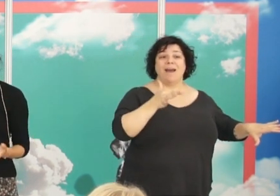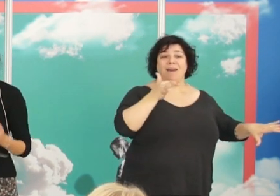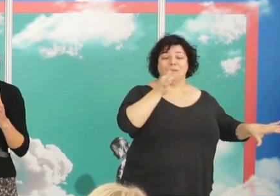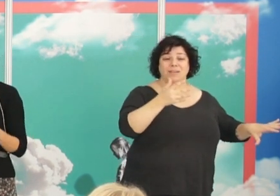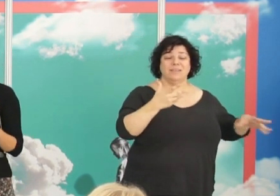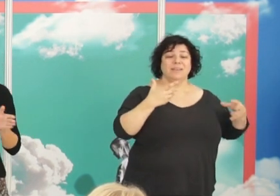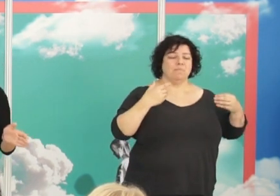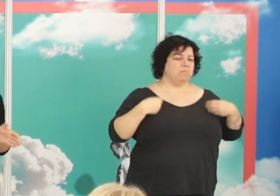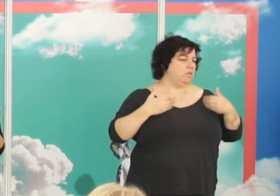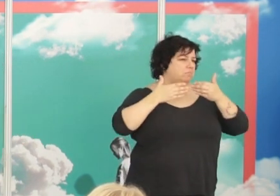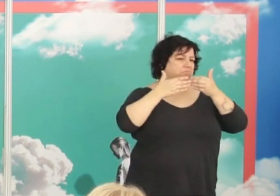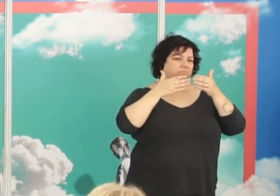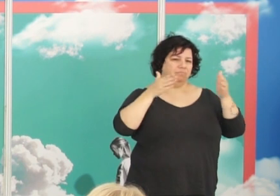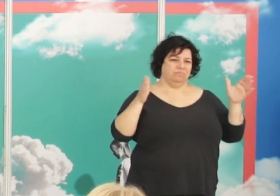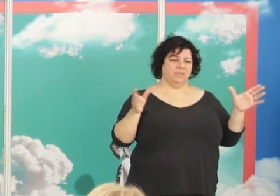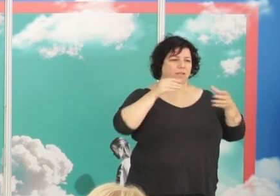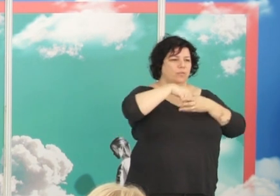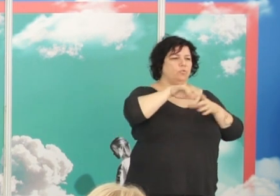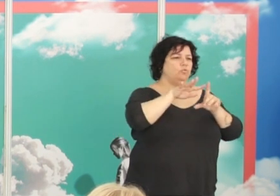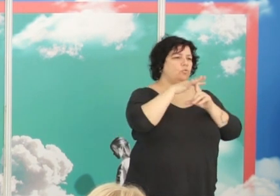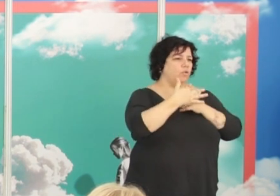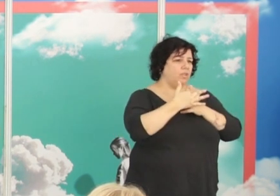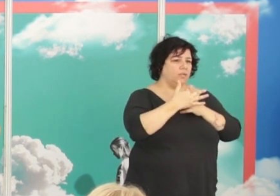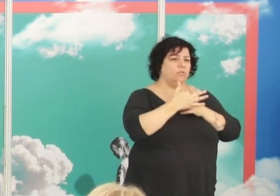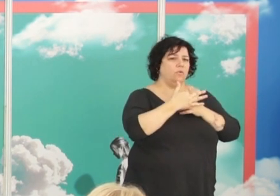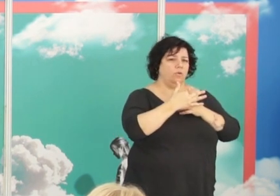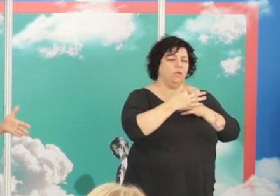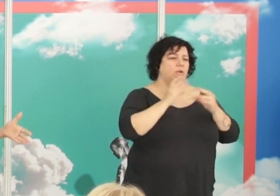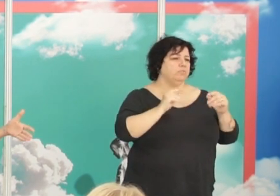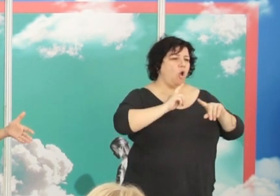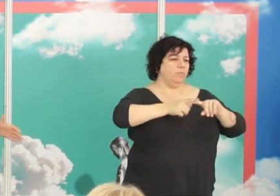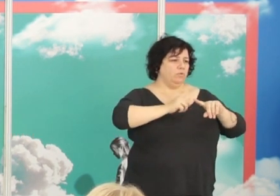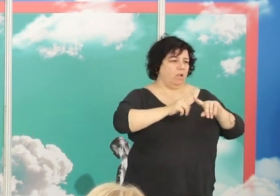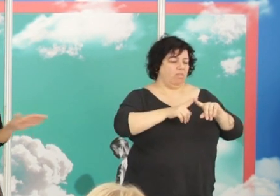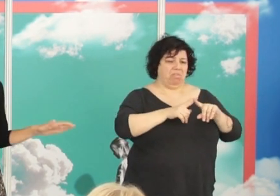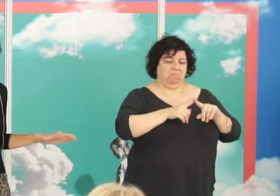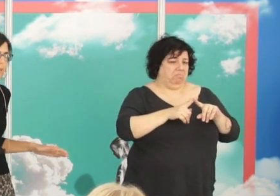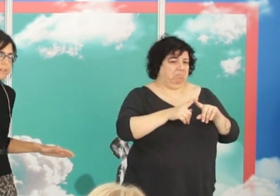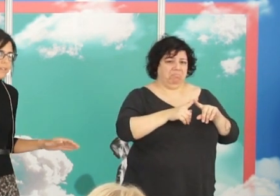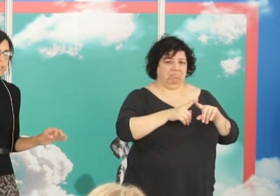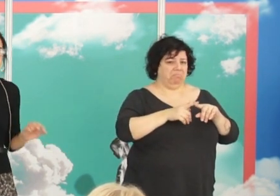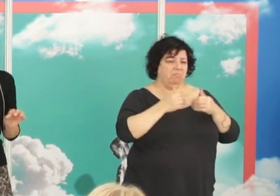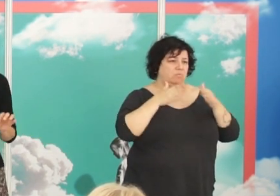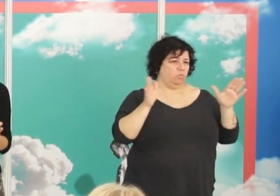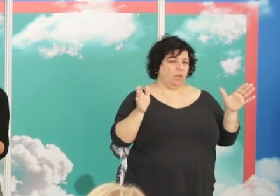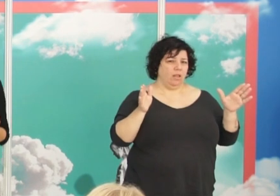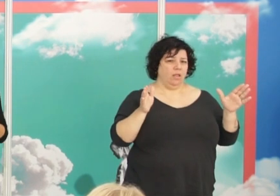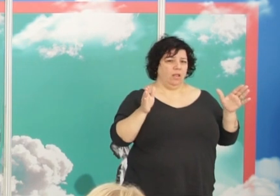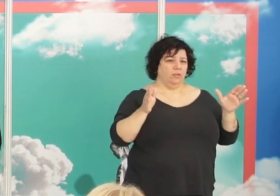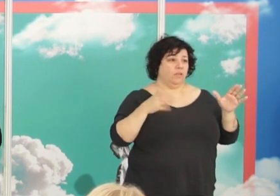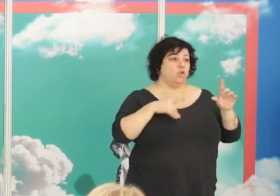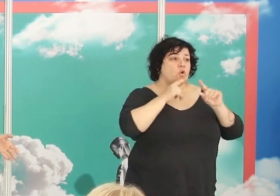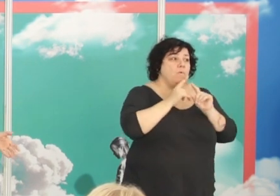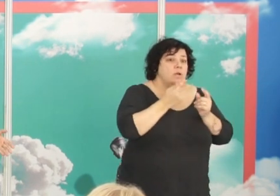vivido abiertamente en su contexto su homosexualidad esa parte nunca pasábamos de